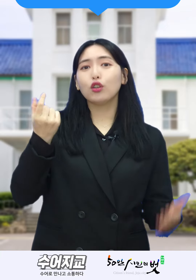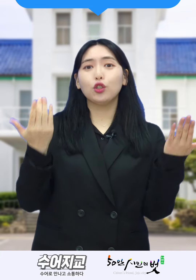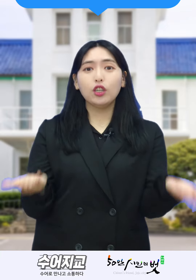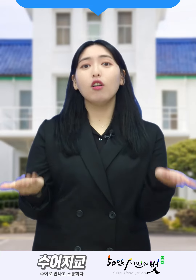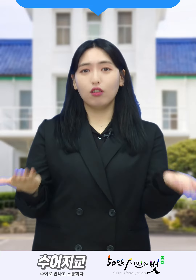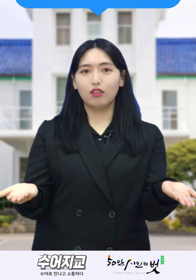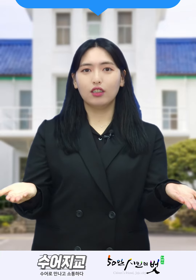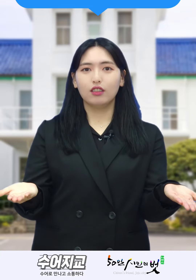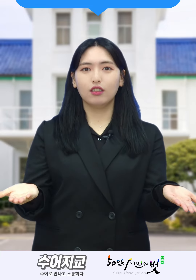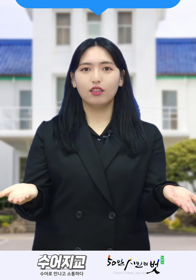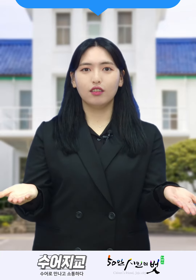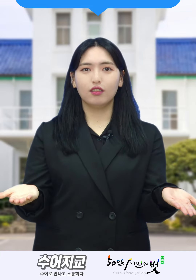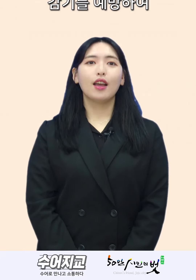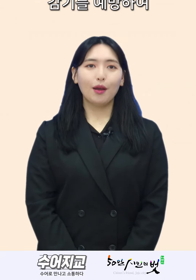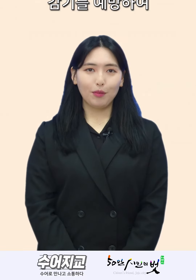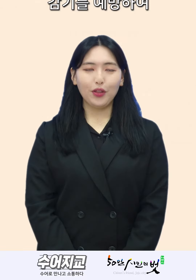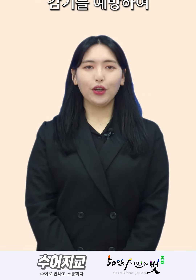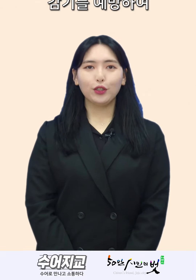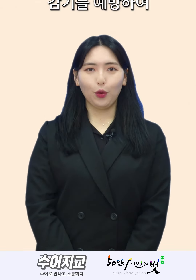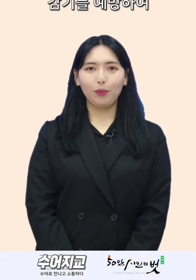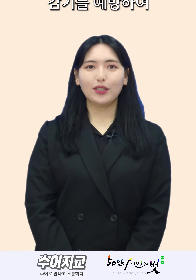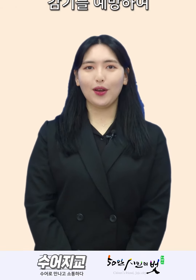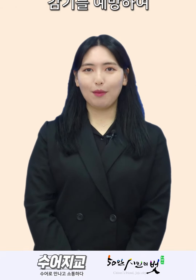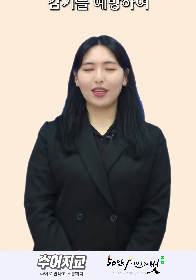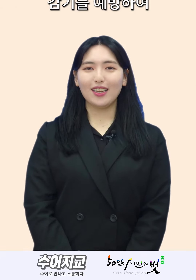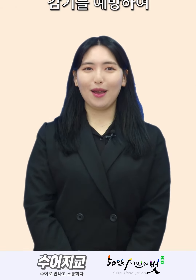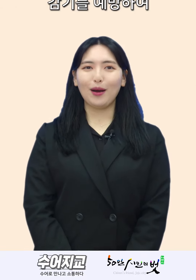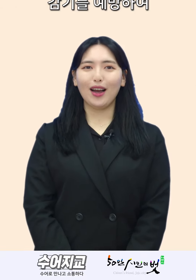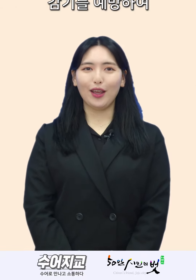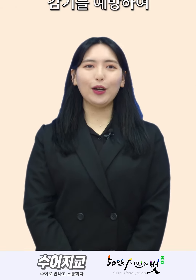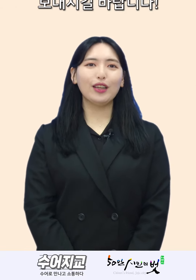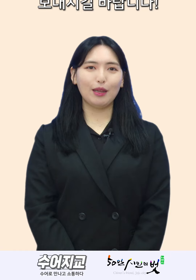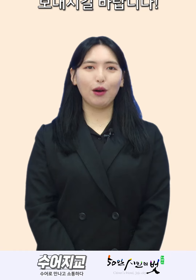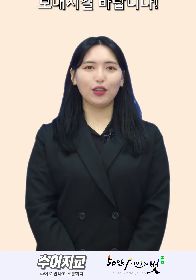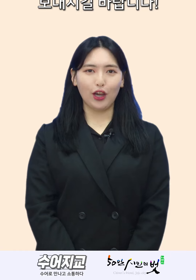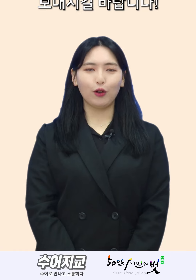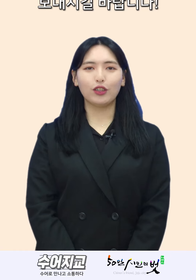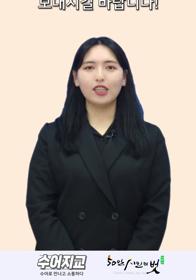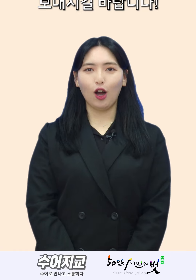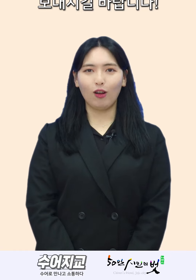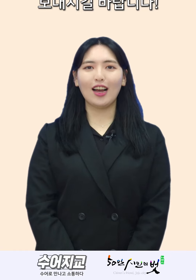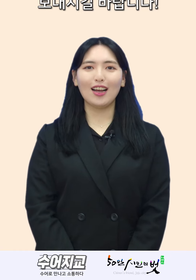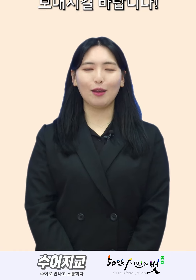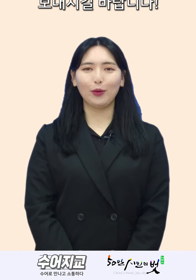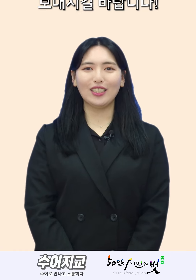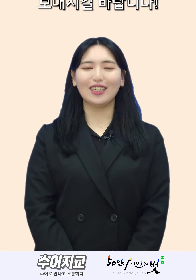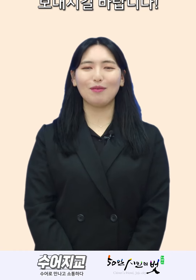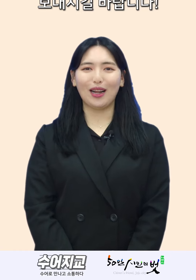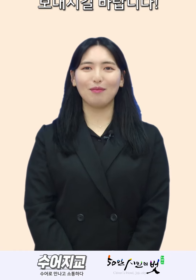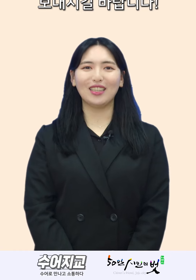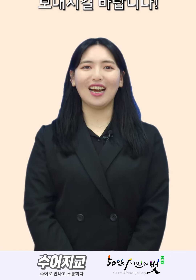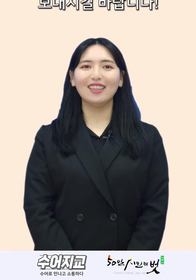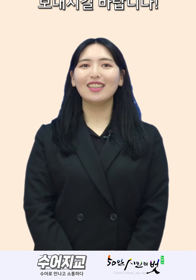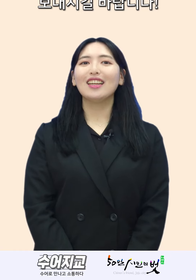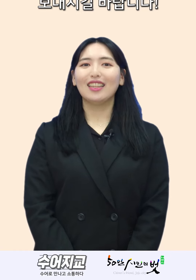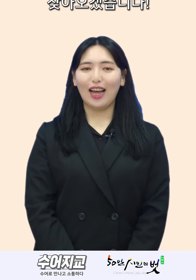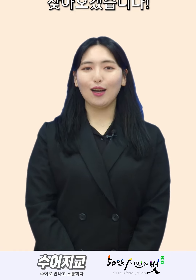쉬어. 면역을 높여서 감기를 예방하여 이번 겨울을 건강하게 보내시길 바랍니다. 다음